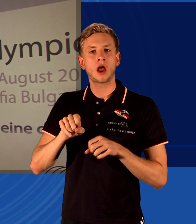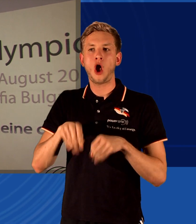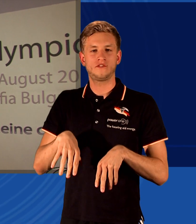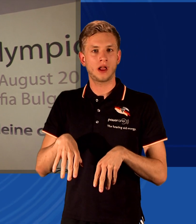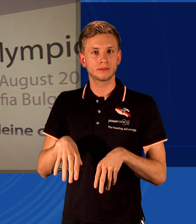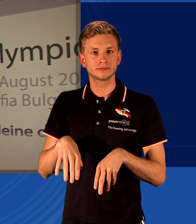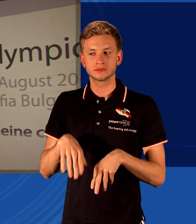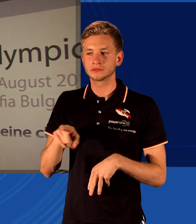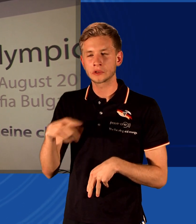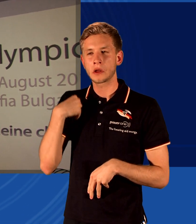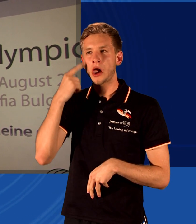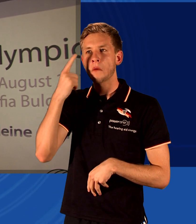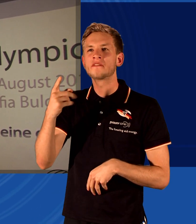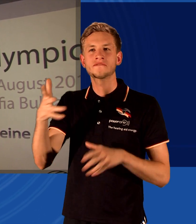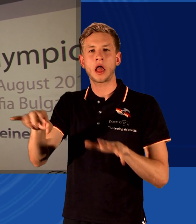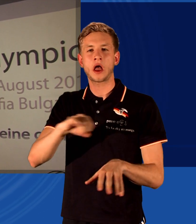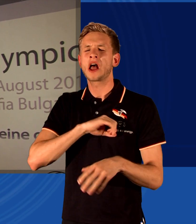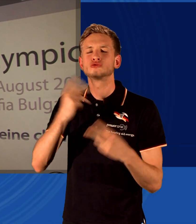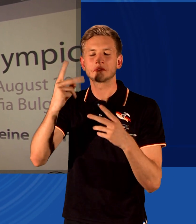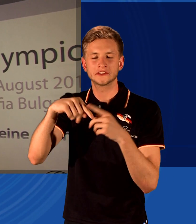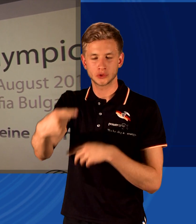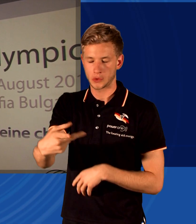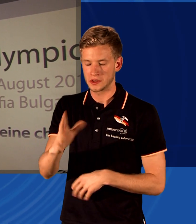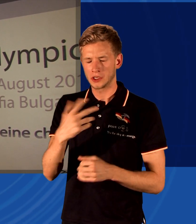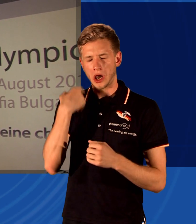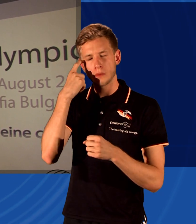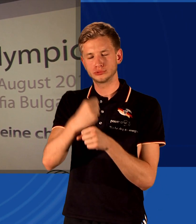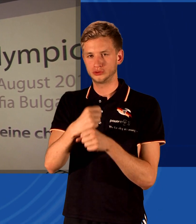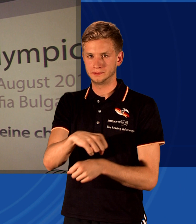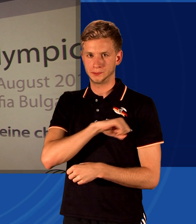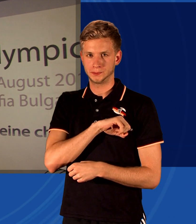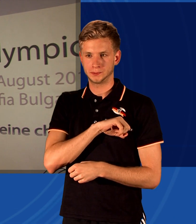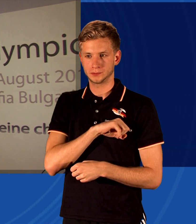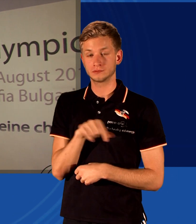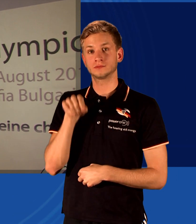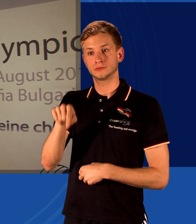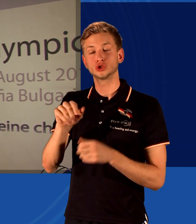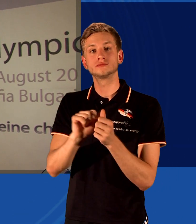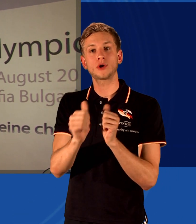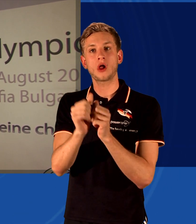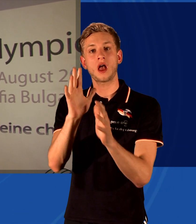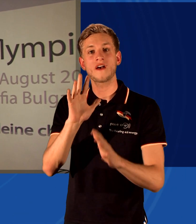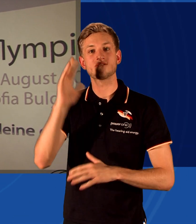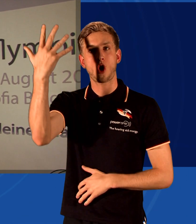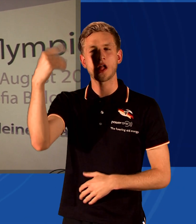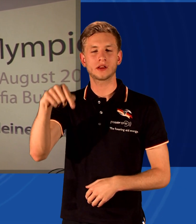sie vielleicht gewinnen oder werden sie mit Sicherheit gewinnen. Und das ist denn der sportliche Erfolg, der es ausmacht.